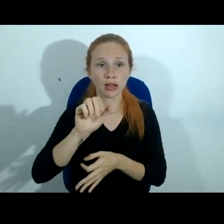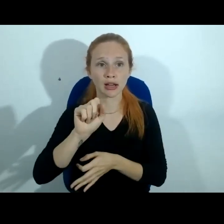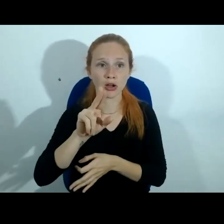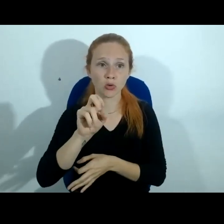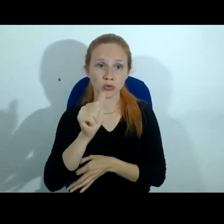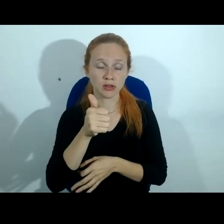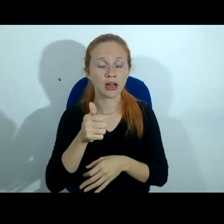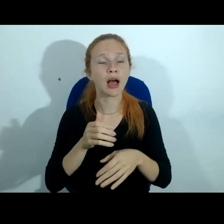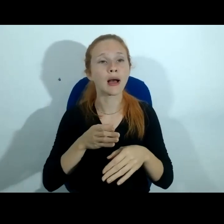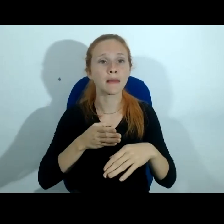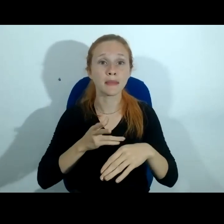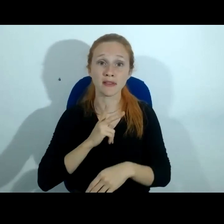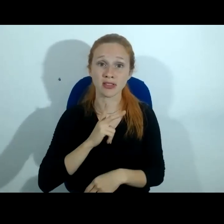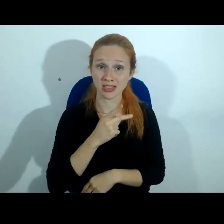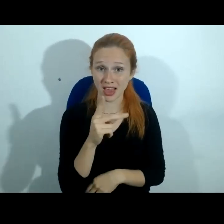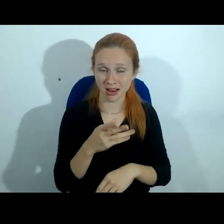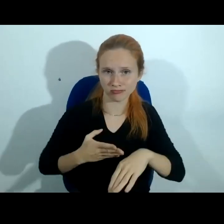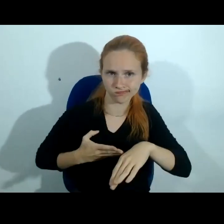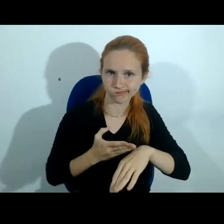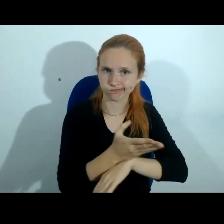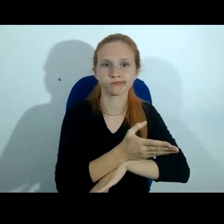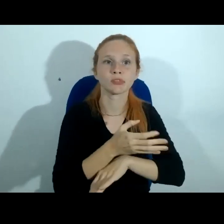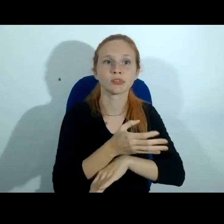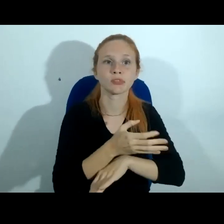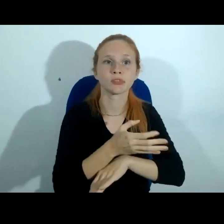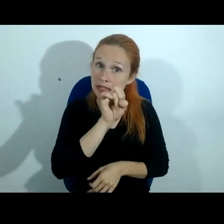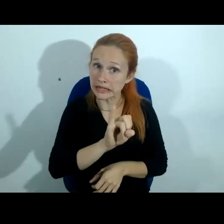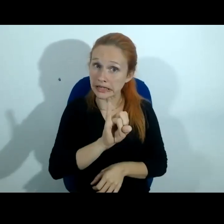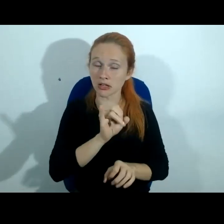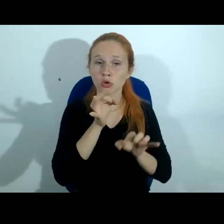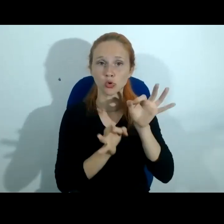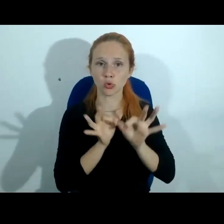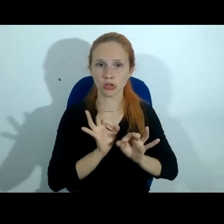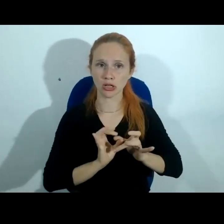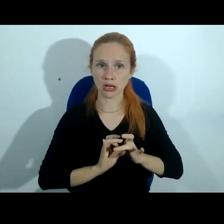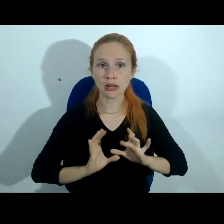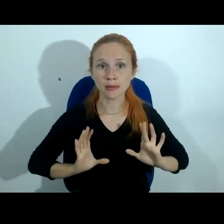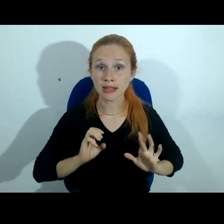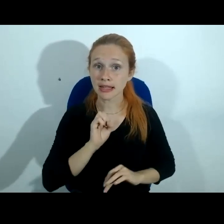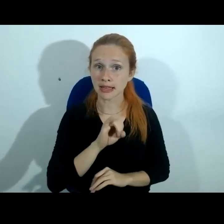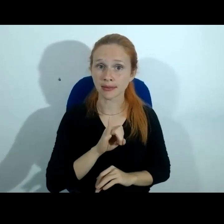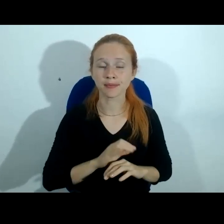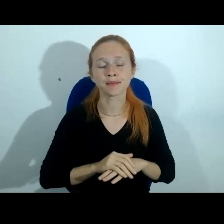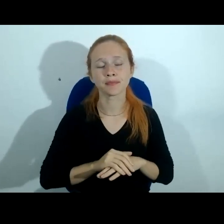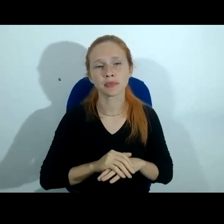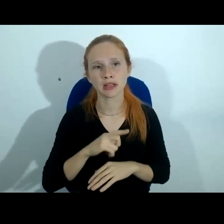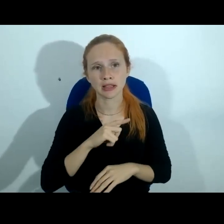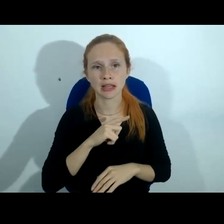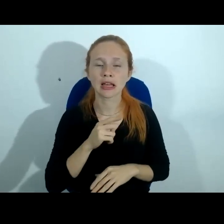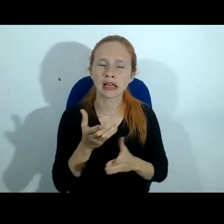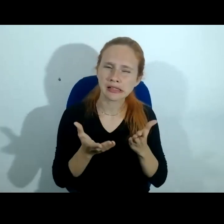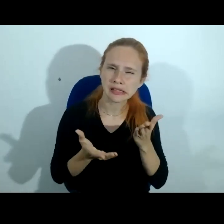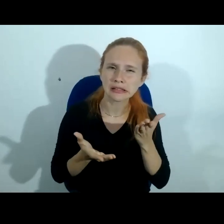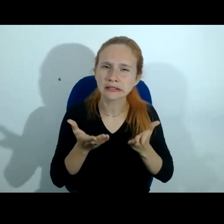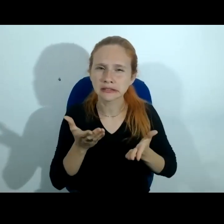privacidade devassada desde que o juiz né repito mediante decisão judicial ele se atente às questões da proporcionalidade